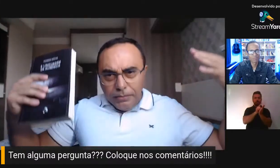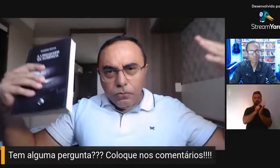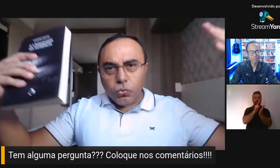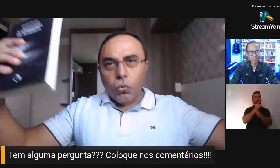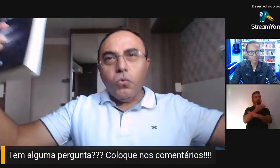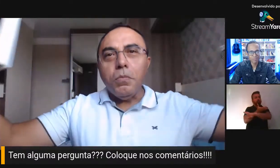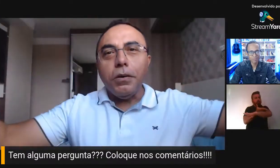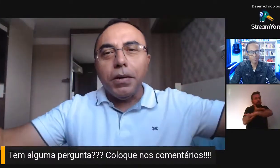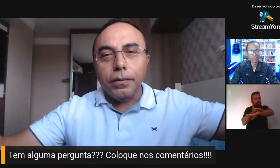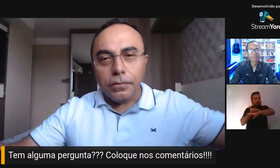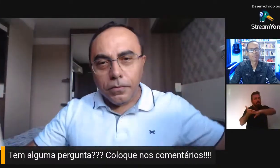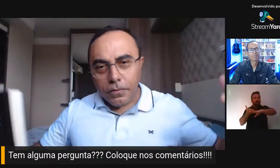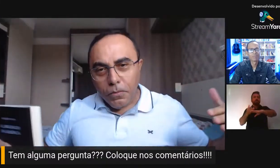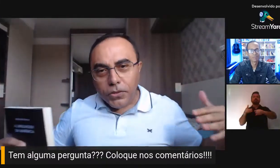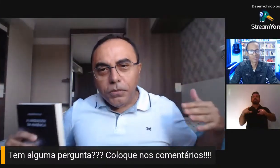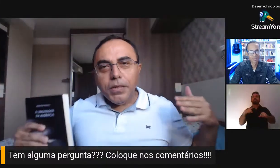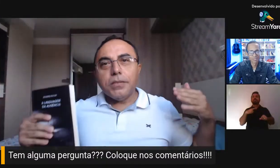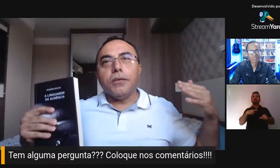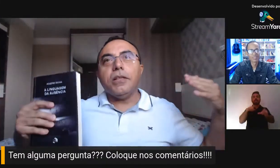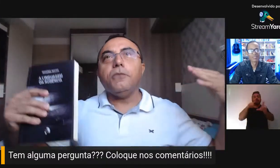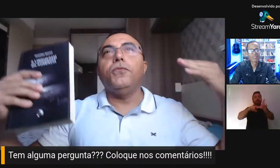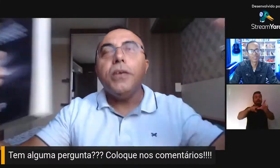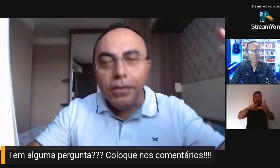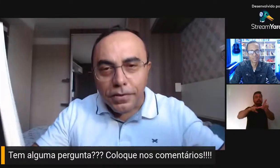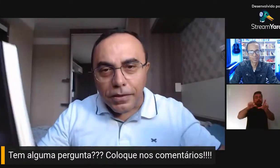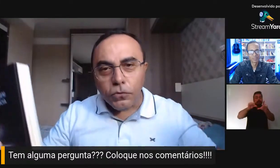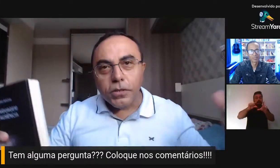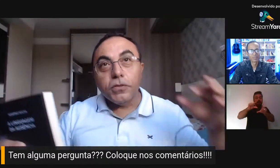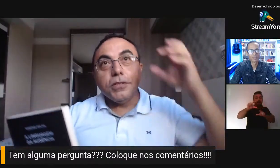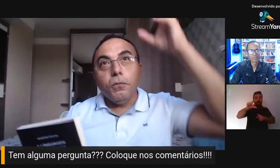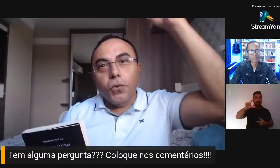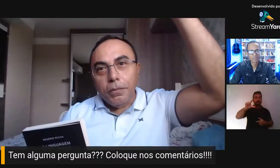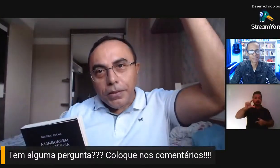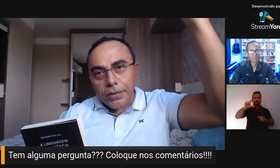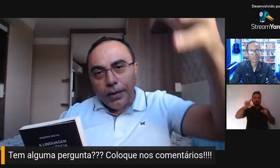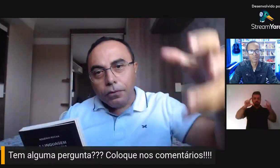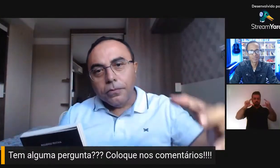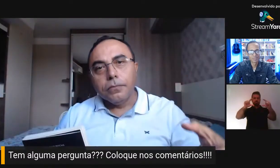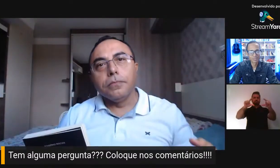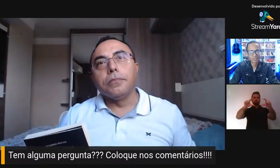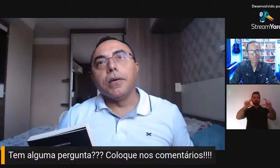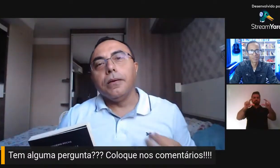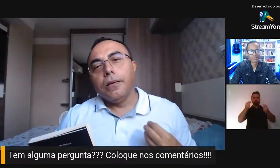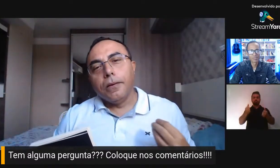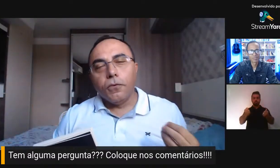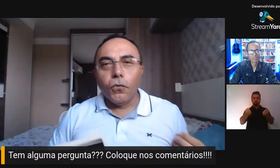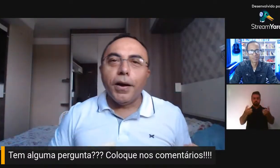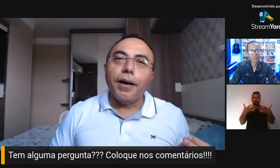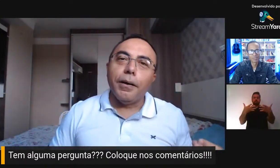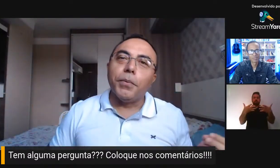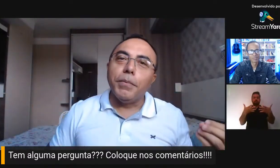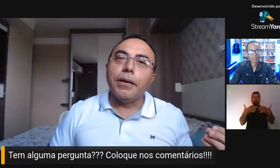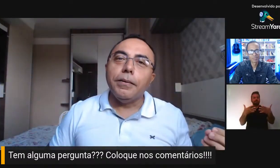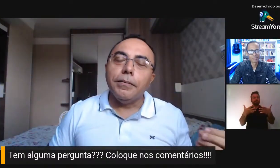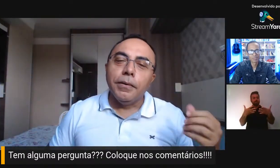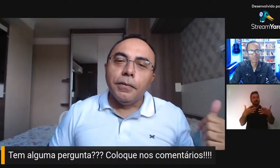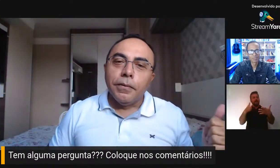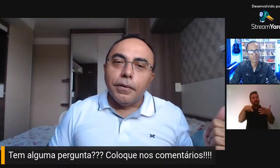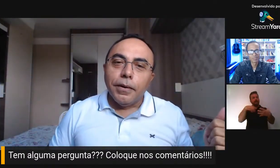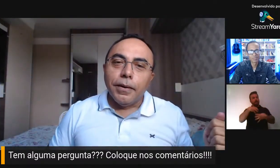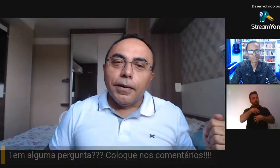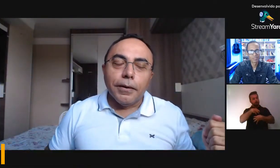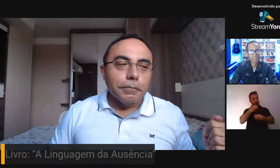letra toma uma dimensão, ela vem até você. Você tem um poema inteiro, que foi a primeira